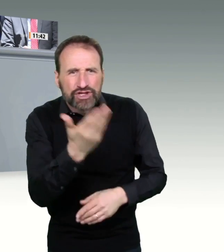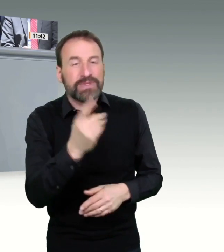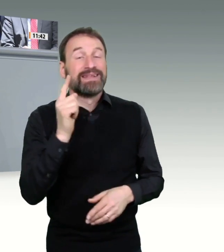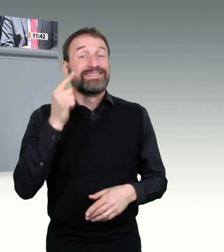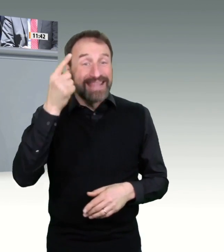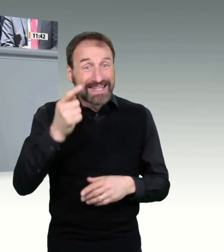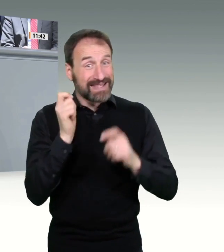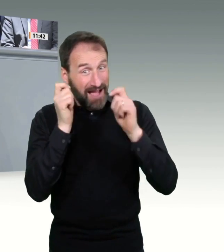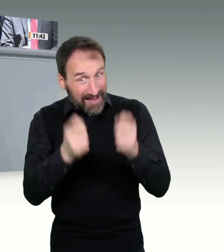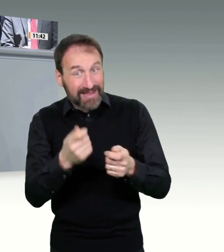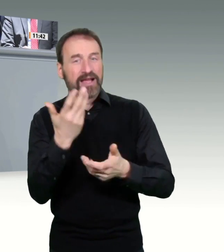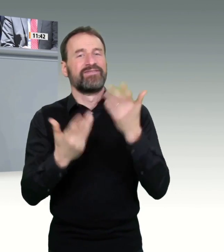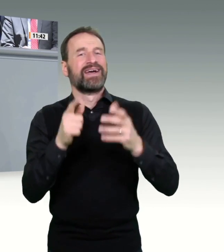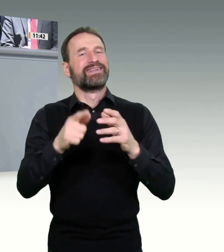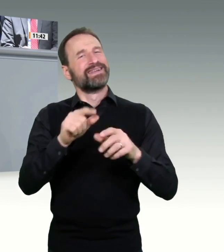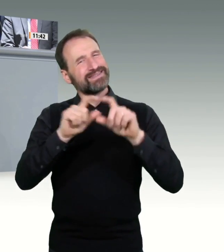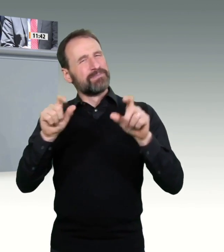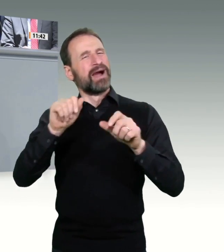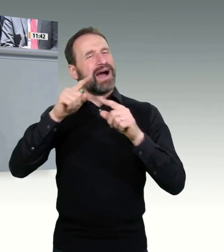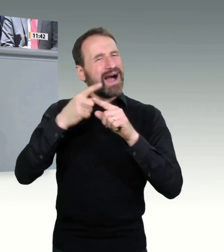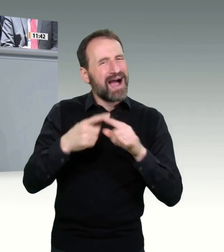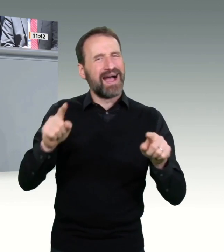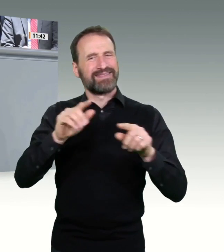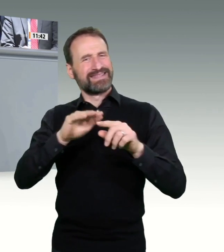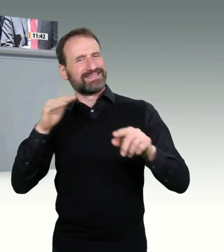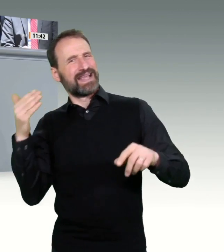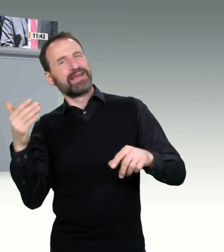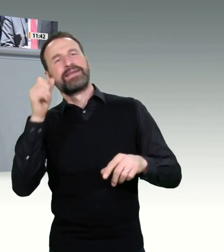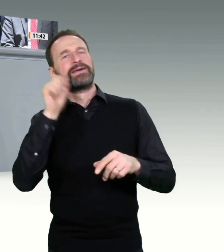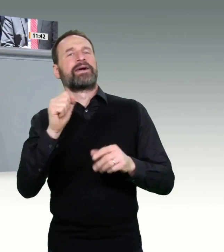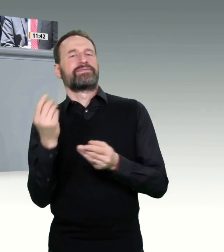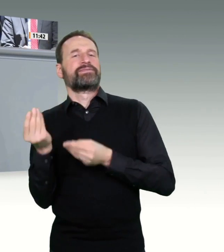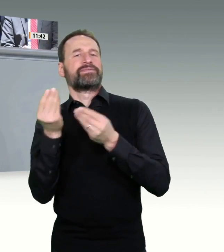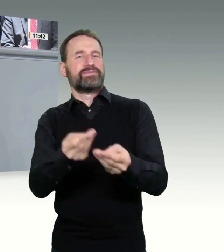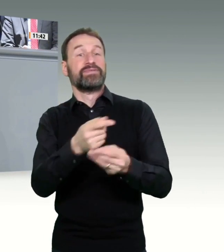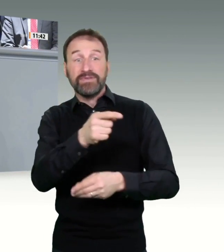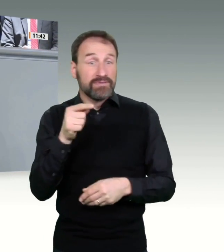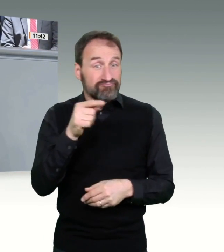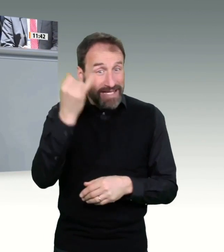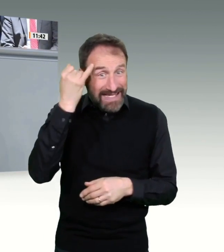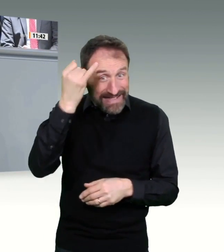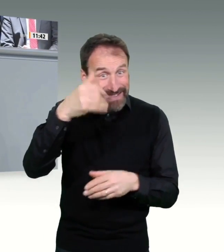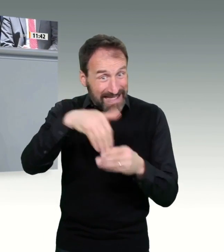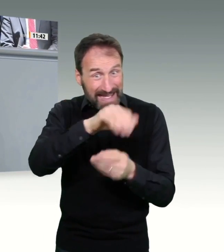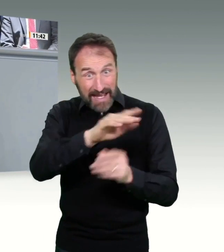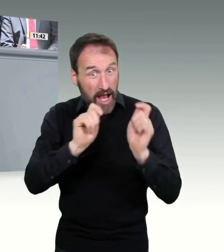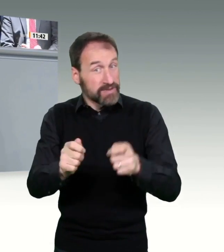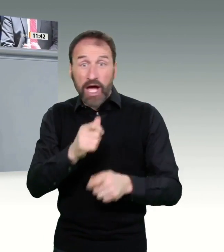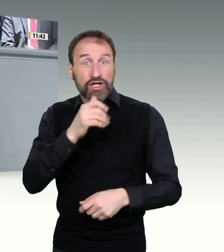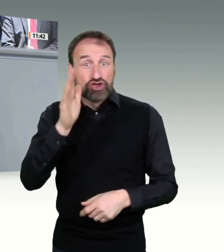Kolleginnen und Kollegen der FDP, nicht nur auf das Impfen beschränkt sein sollte. Denn da ist natürlich die Frage, wo fangen wir an, wo hören wir auf?